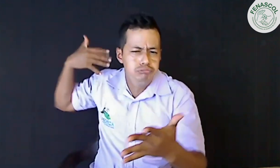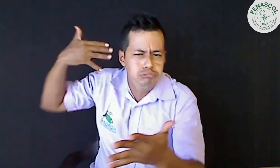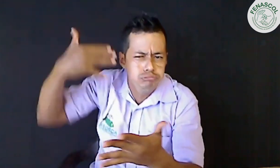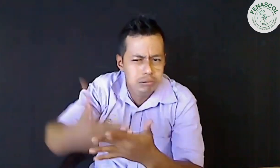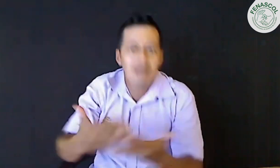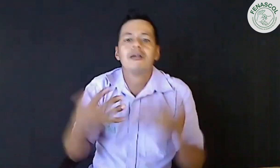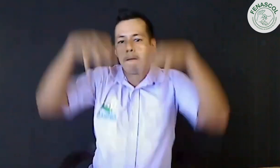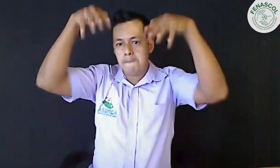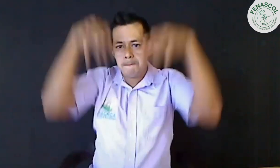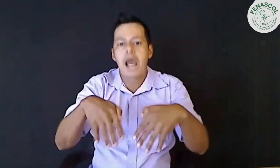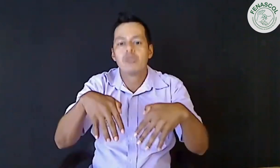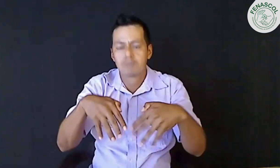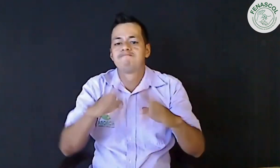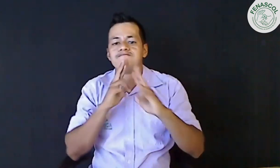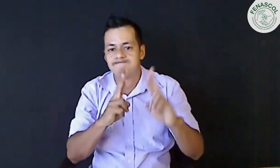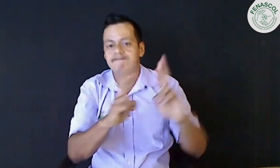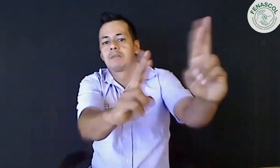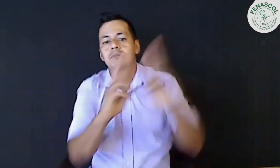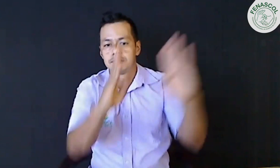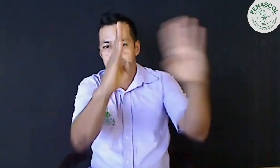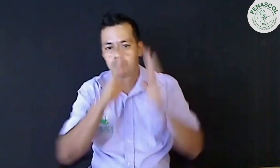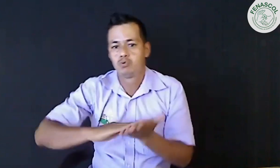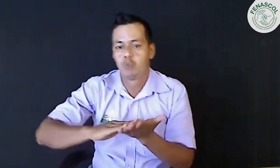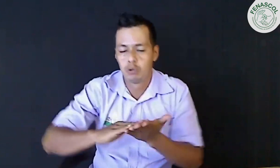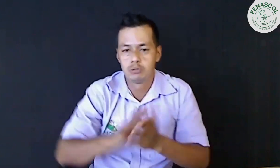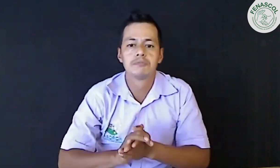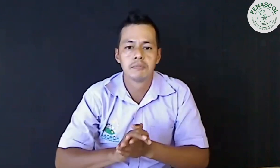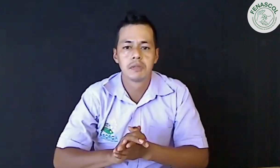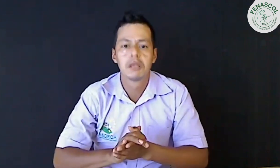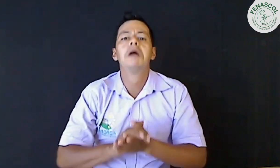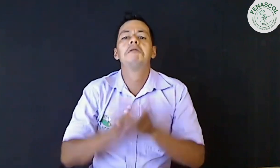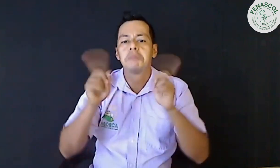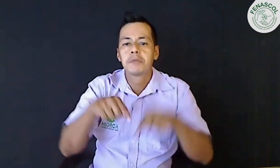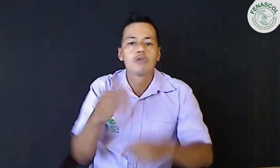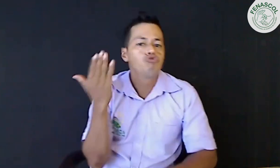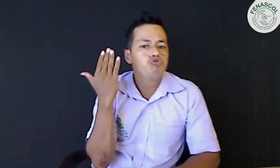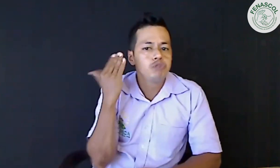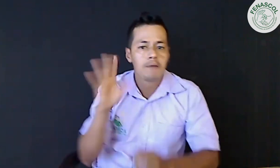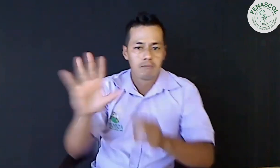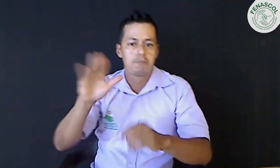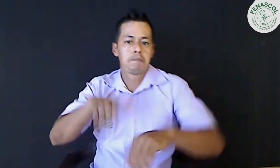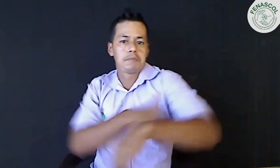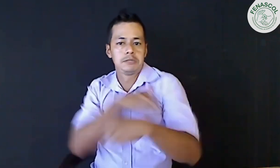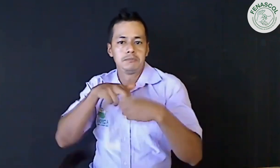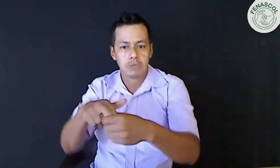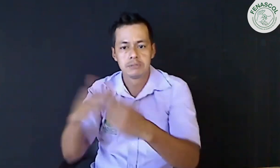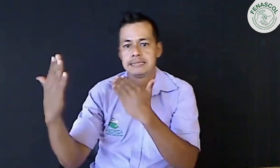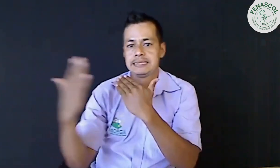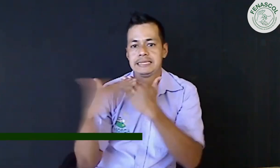llevar 16 años con este tema y de la pasada acción movilizadora para dar solución, el